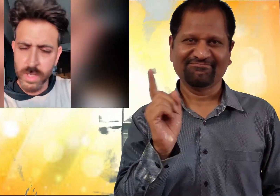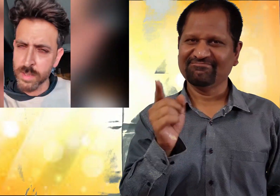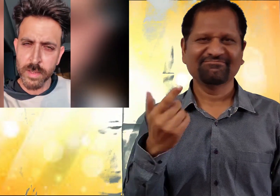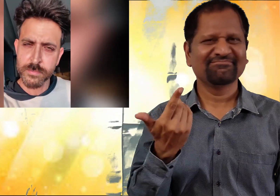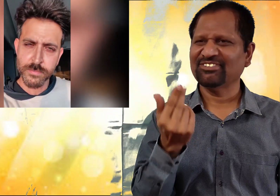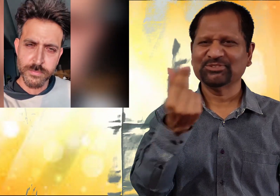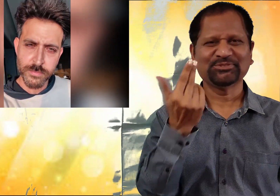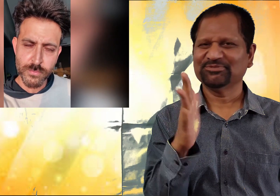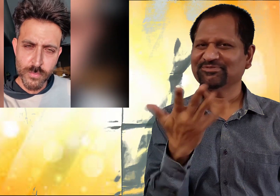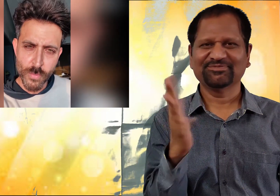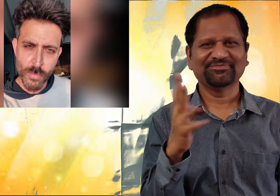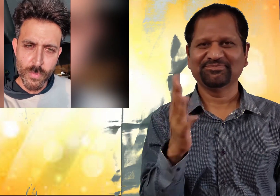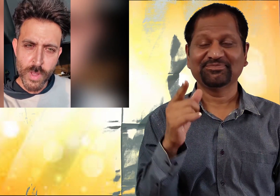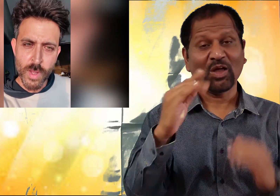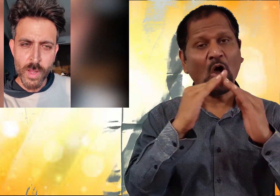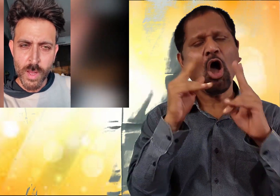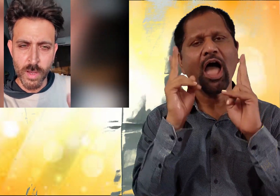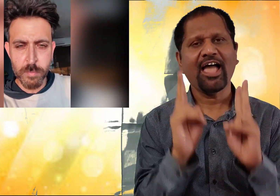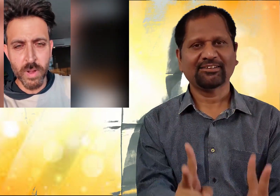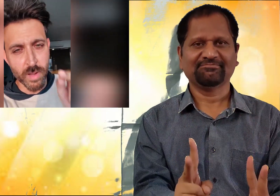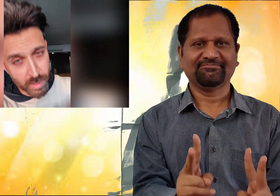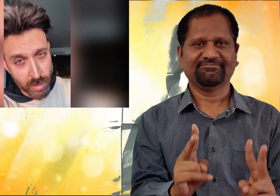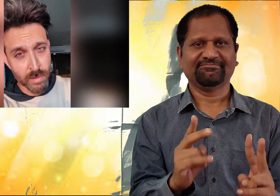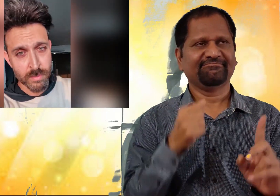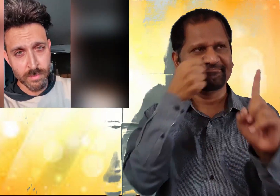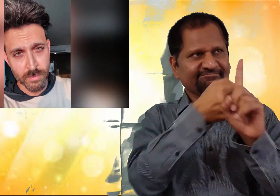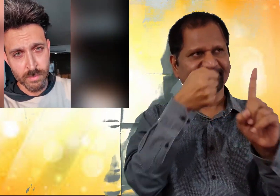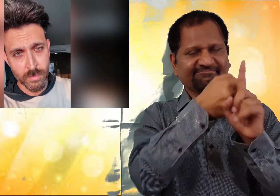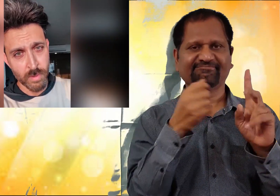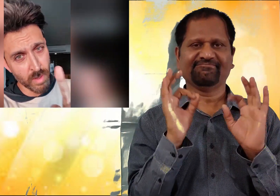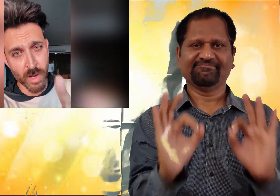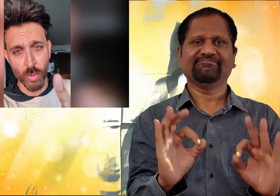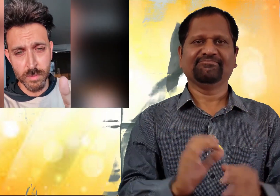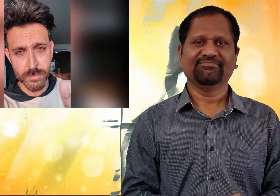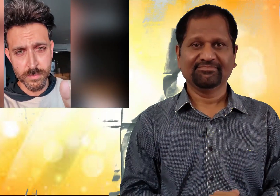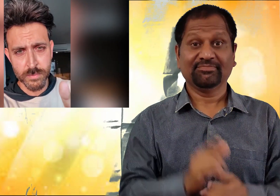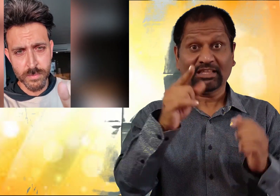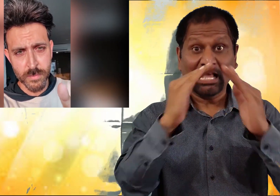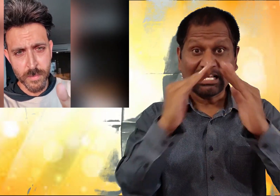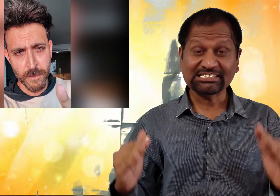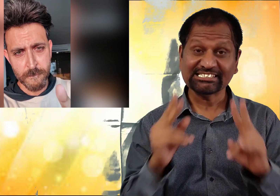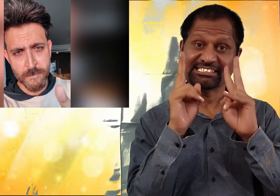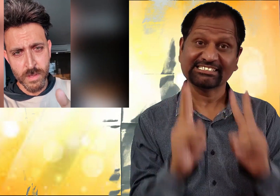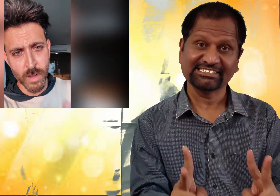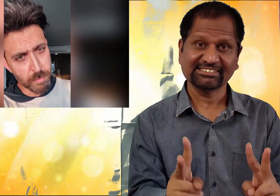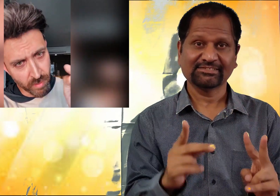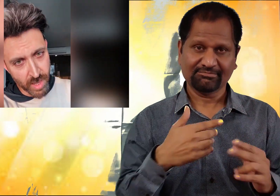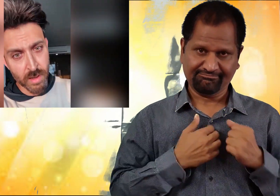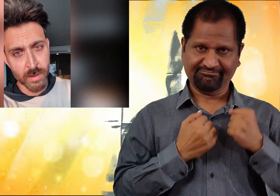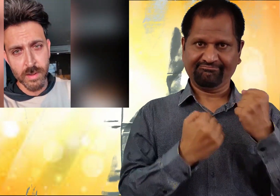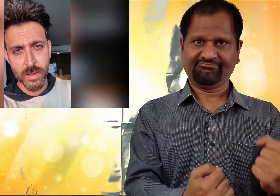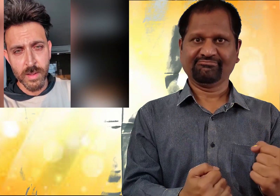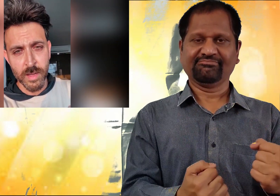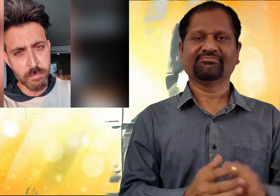बहादुरी नहीं है घर पर रहकर लड़ना होगा घर पर